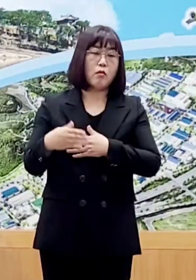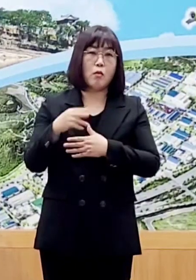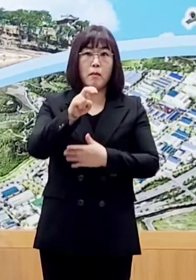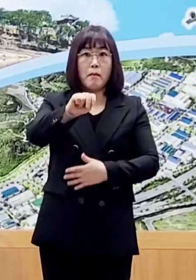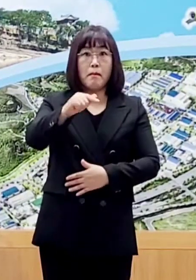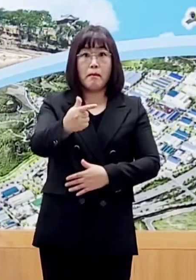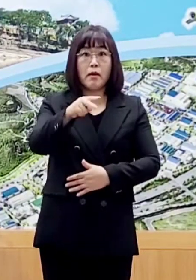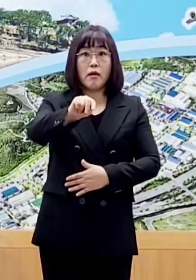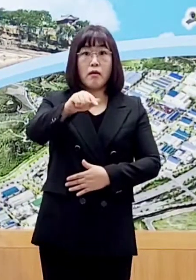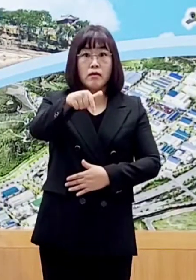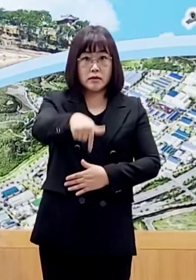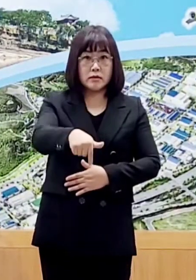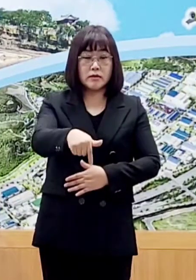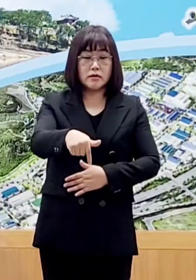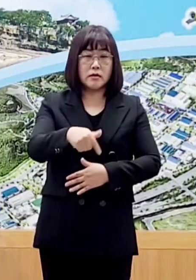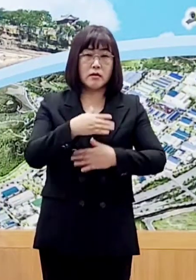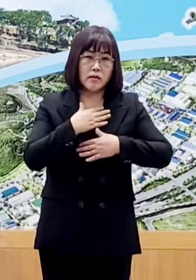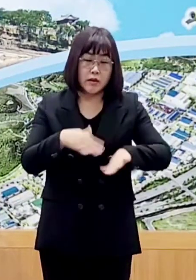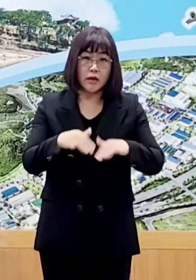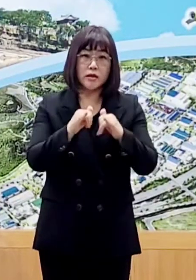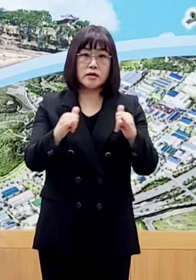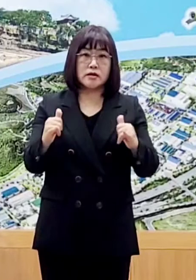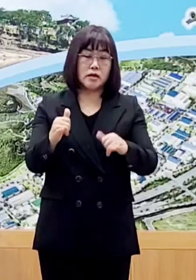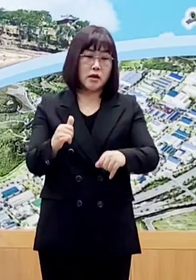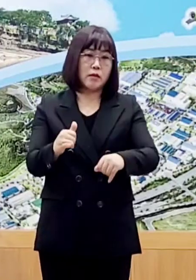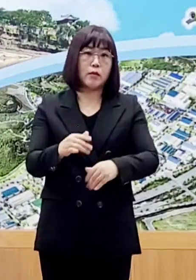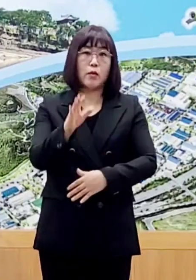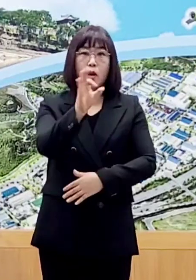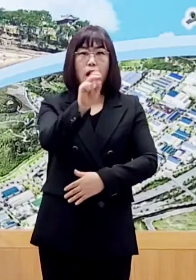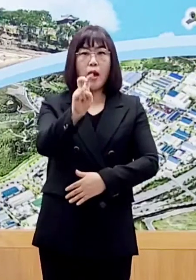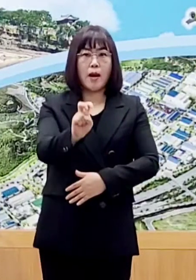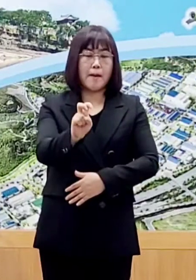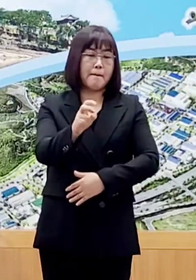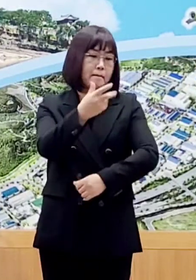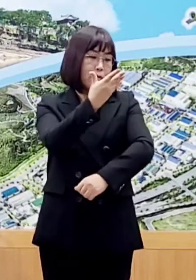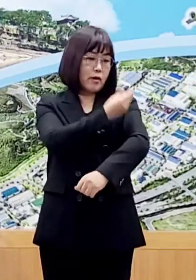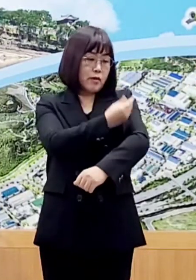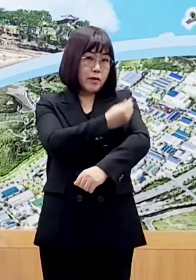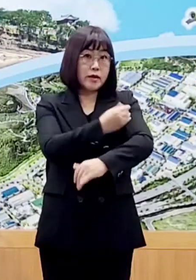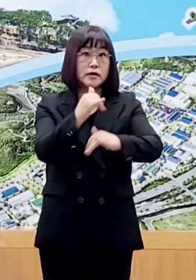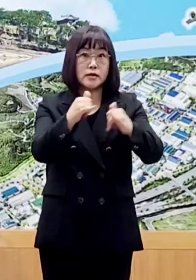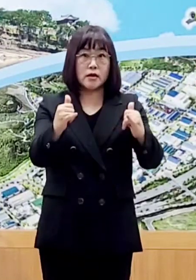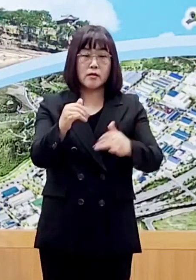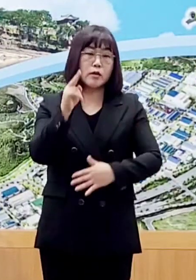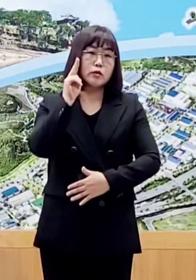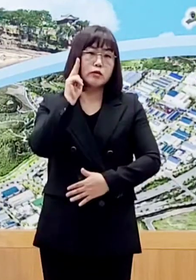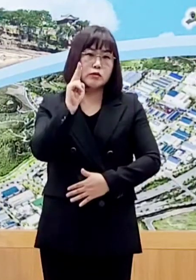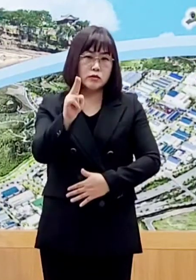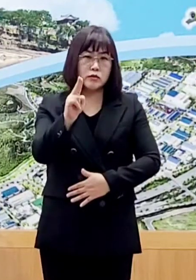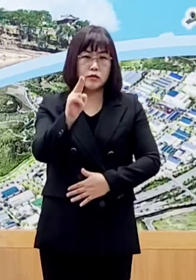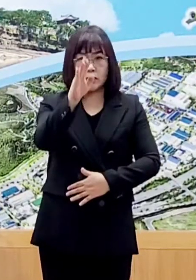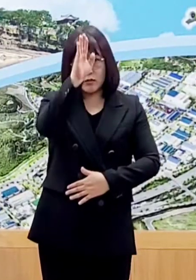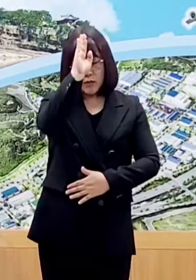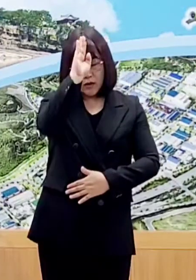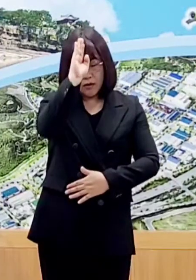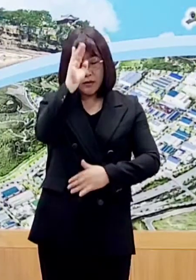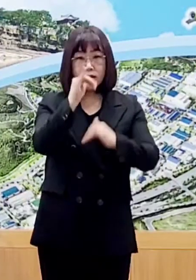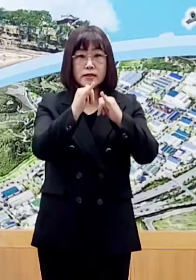항암제, 면역억제제 투여자 접종 후 중대한 이상반응으로